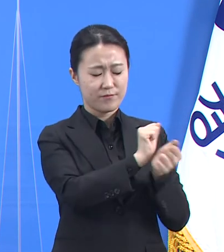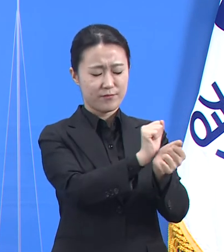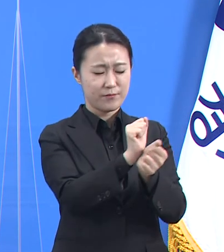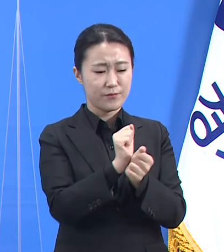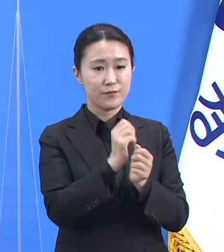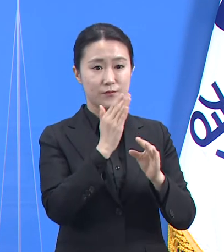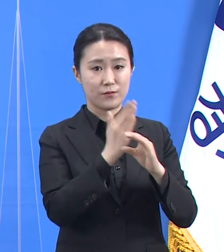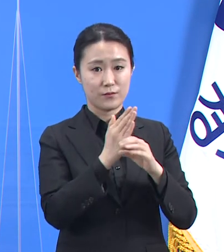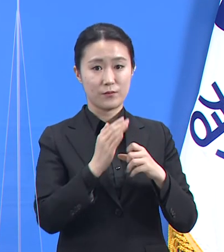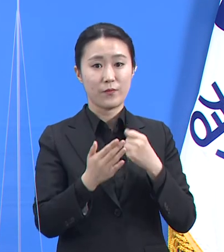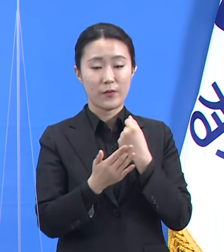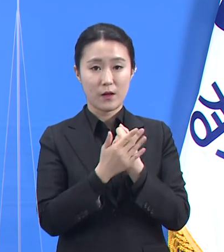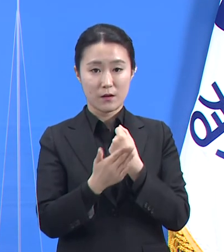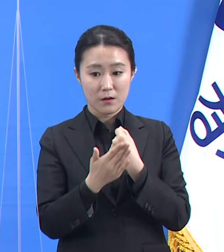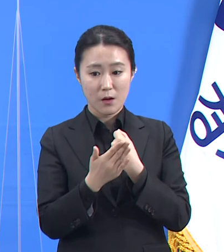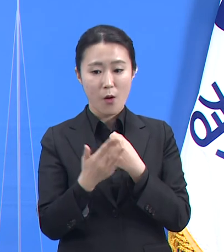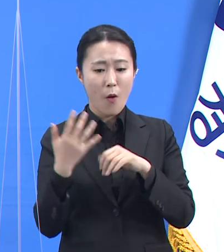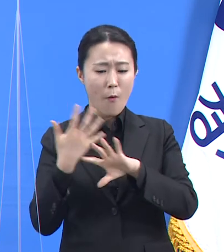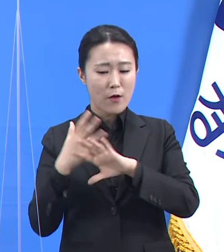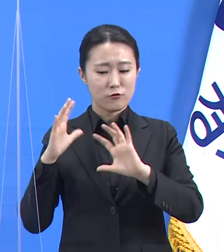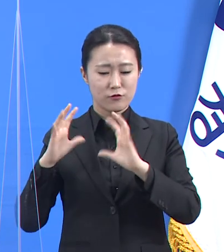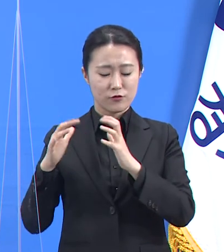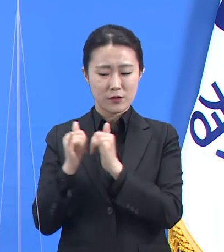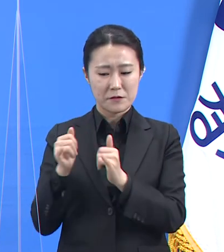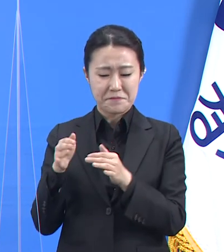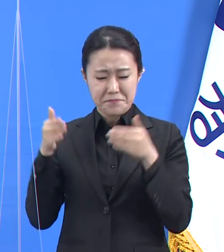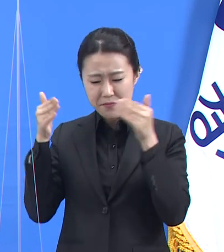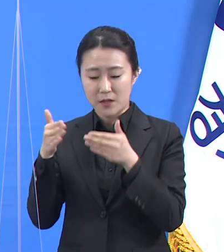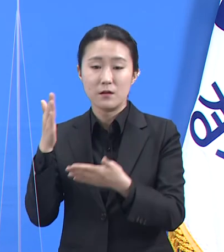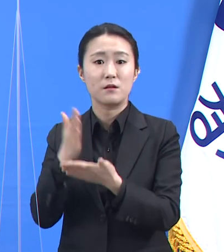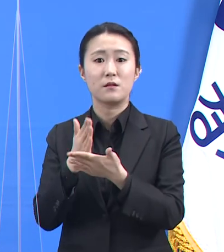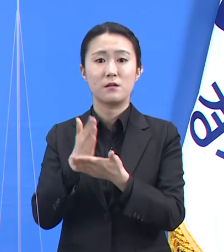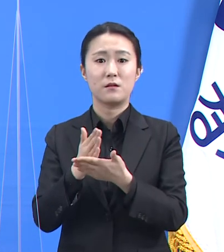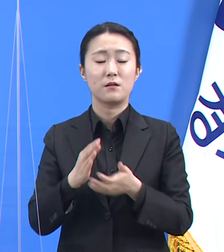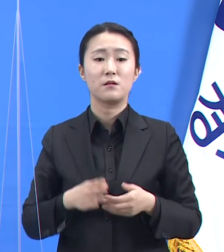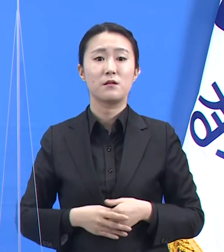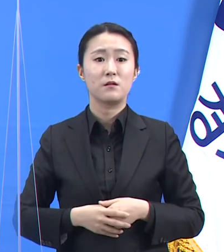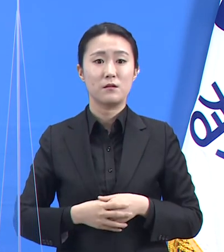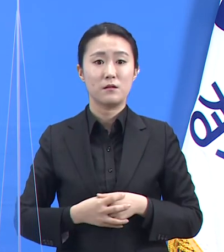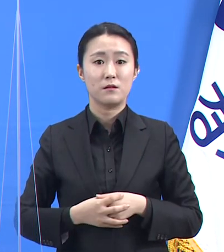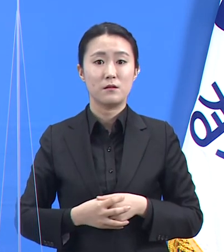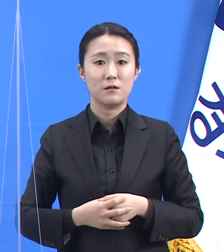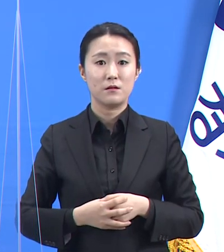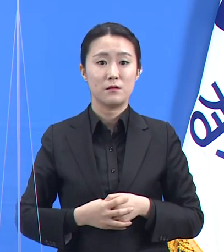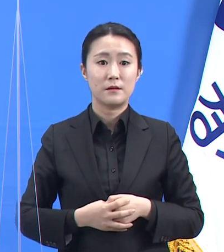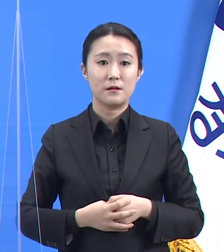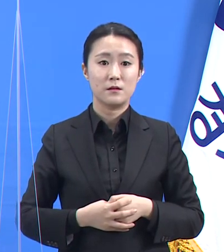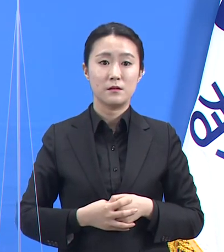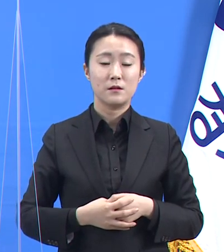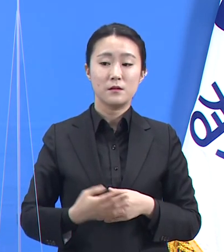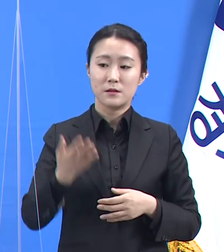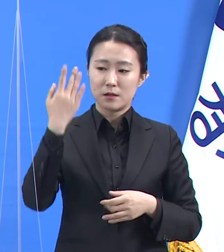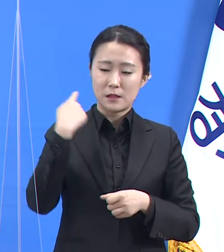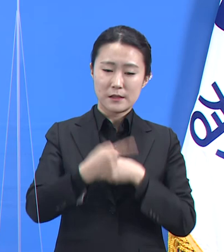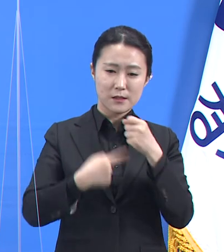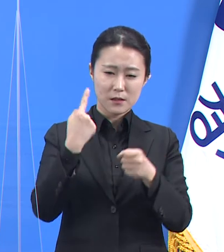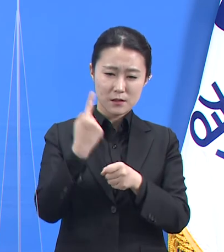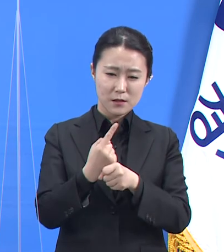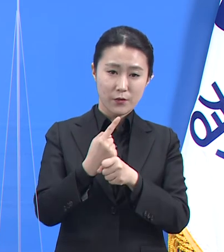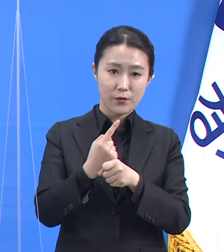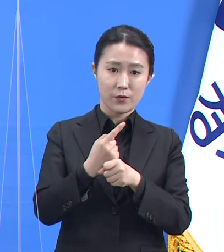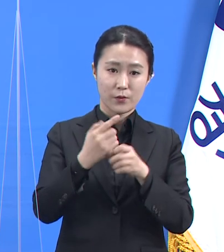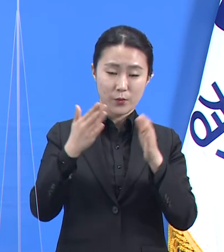사회의 시선이 한 곳에 빼앗기면 안 됩니다. 이는 사실 지난 1년 2개월의 방역 대응 기간